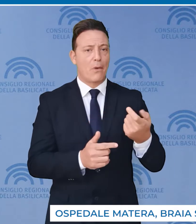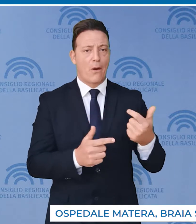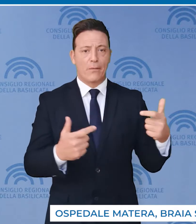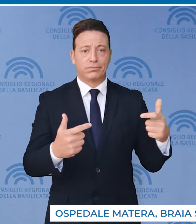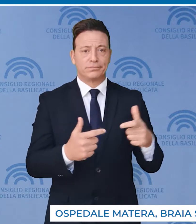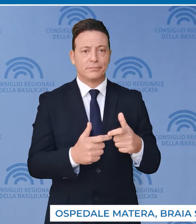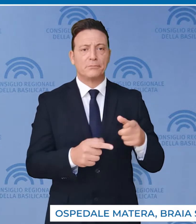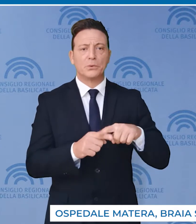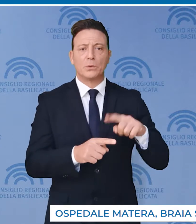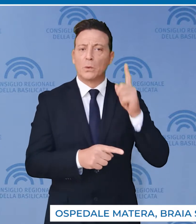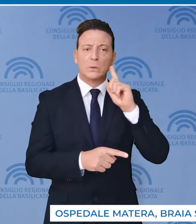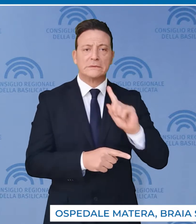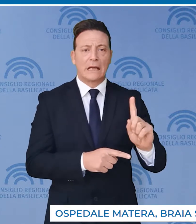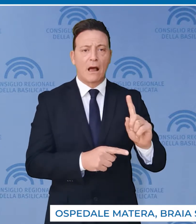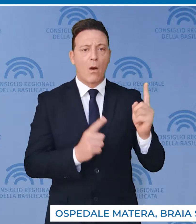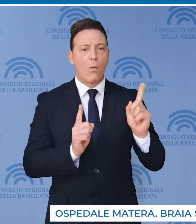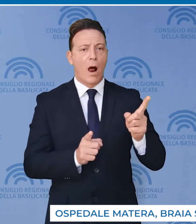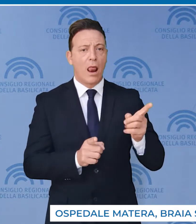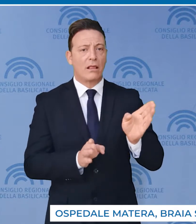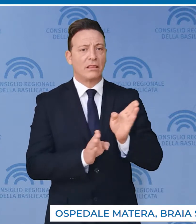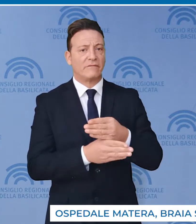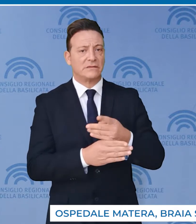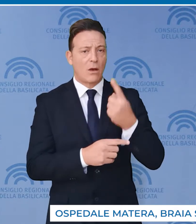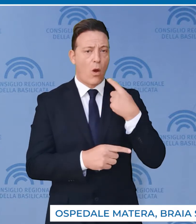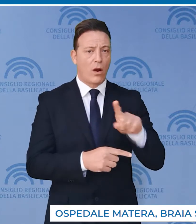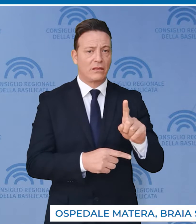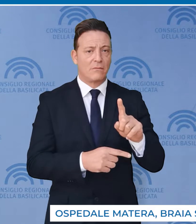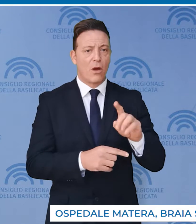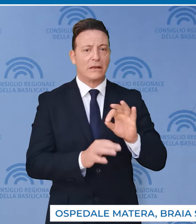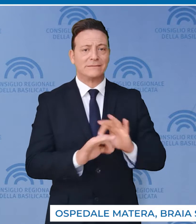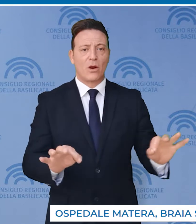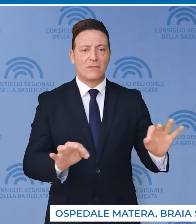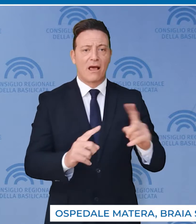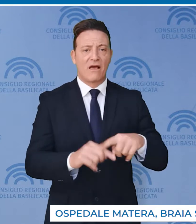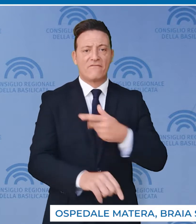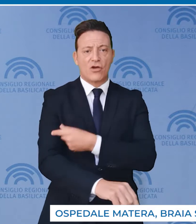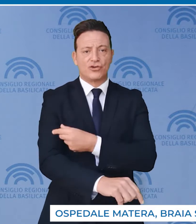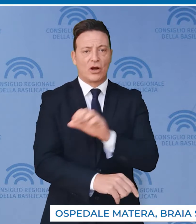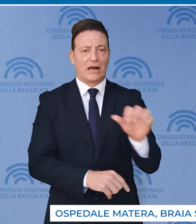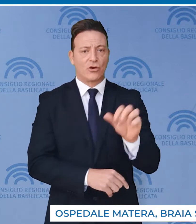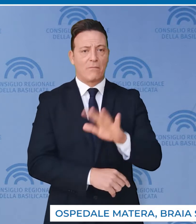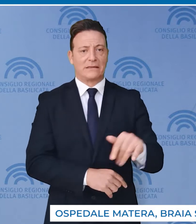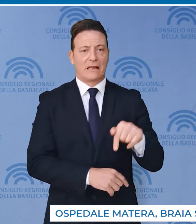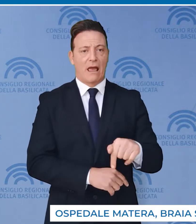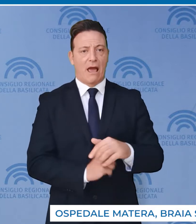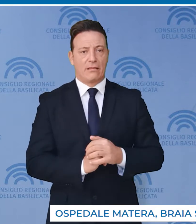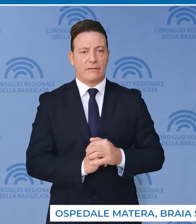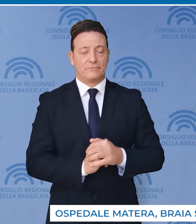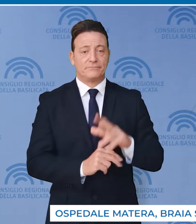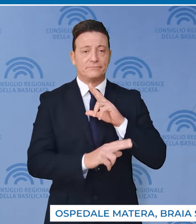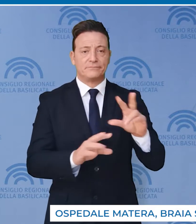disponibilità e la modalità di distribuzione dei vaccini anti-influenzali in regione Basilicata.